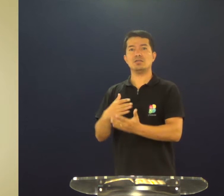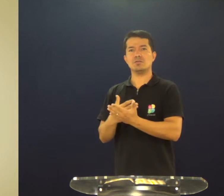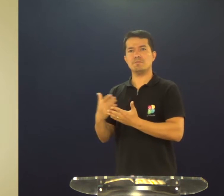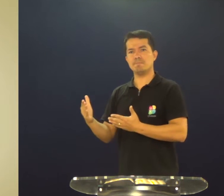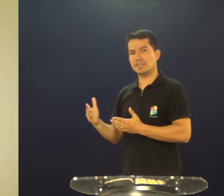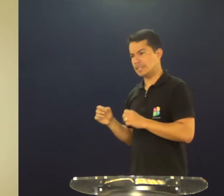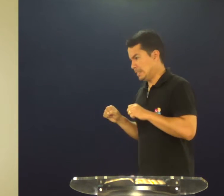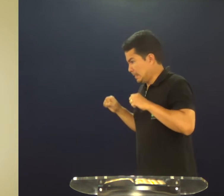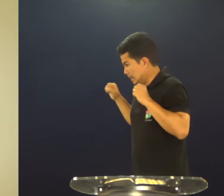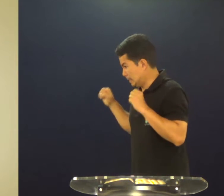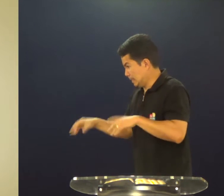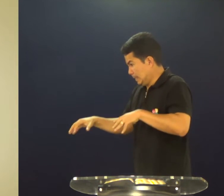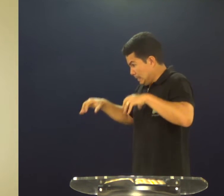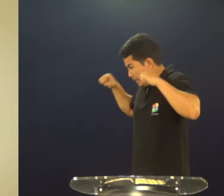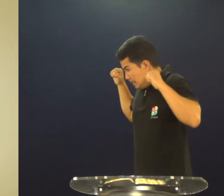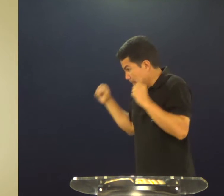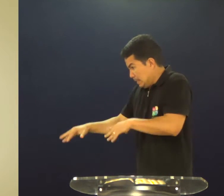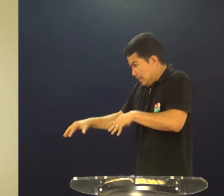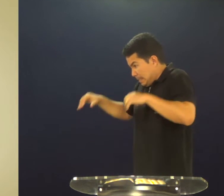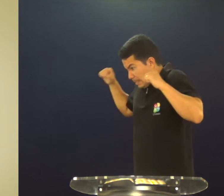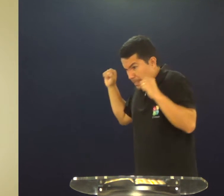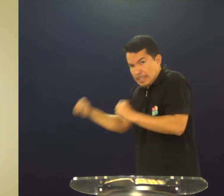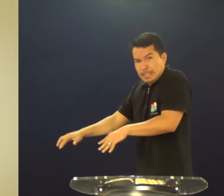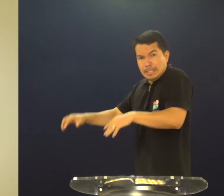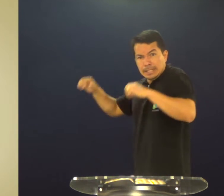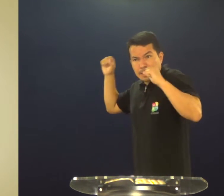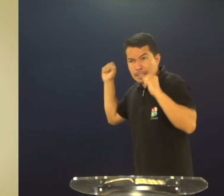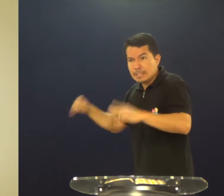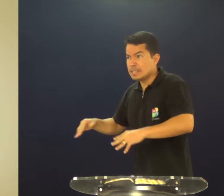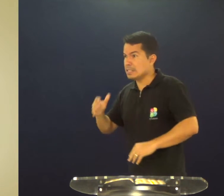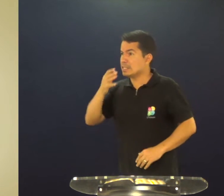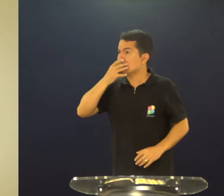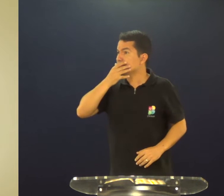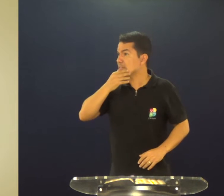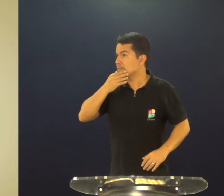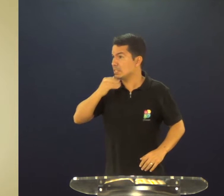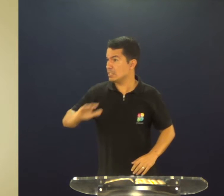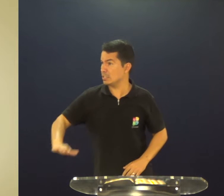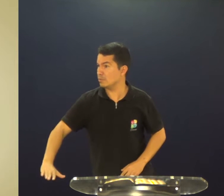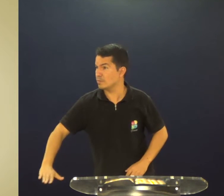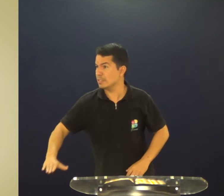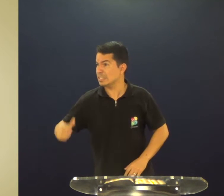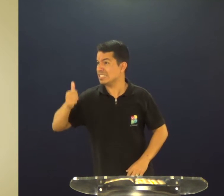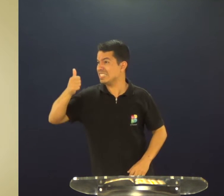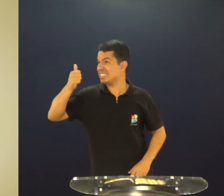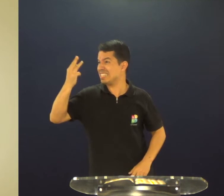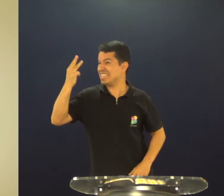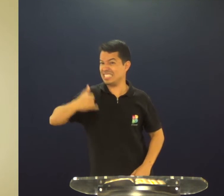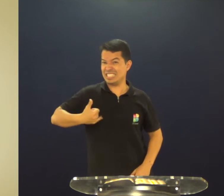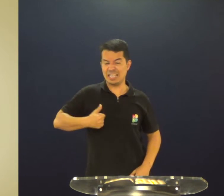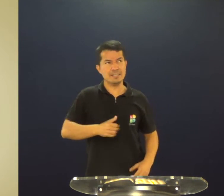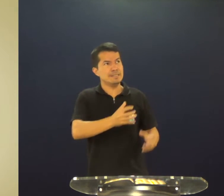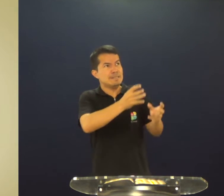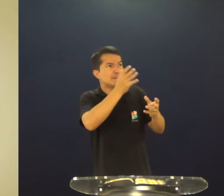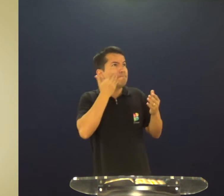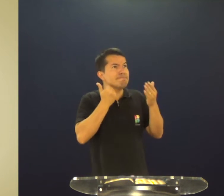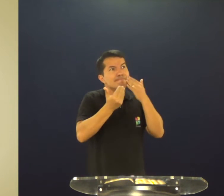rejeitadas, e ele, aqueles que ele havia escolhido, ele ensinava, e